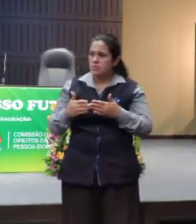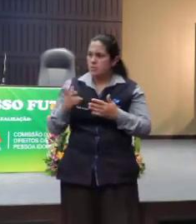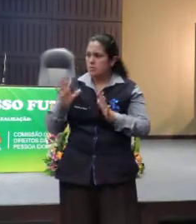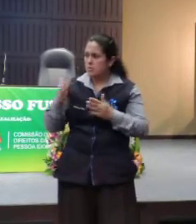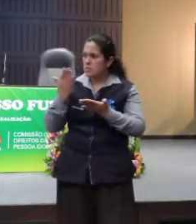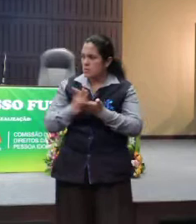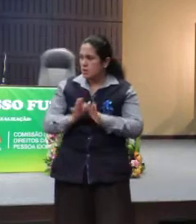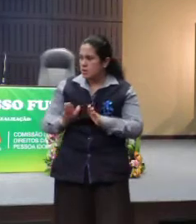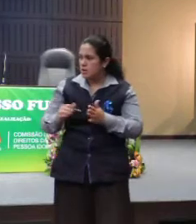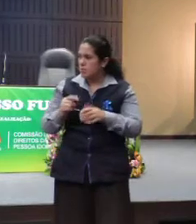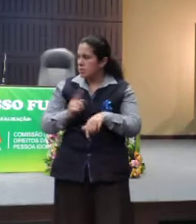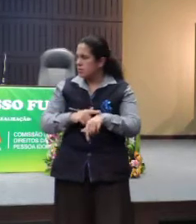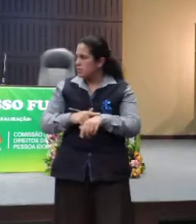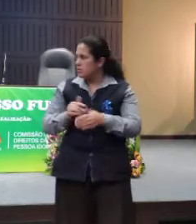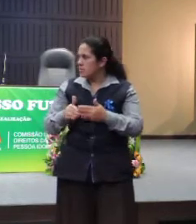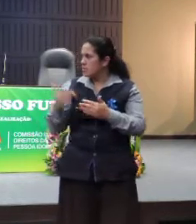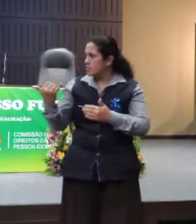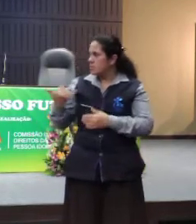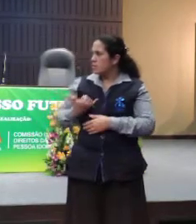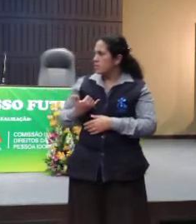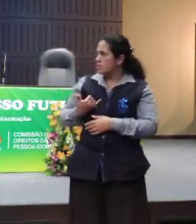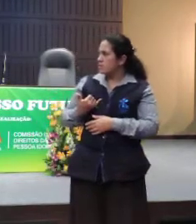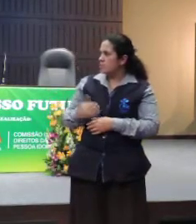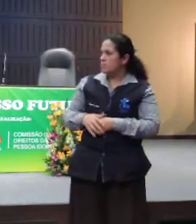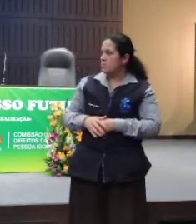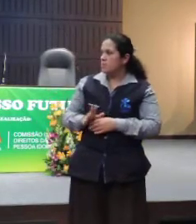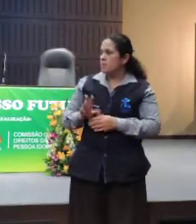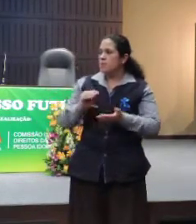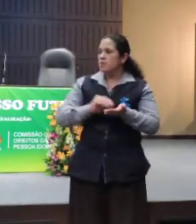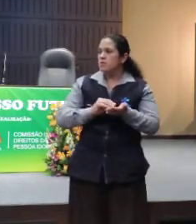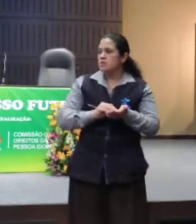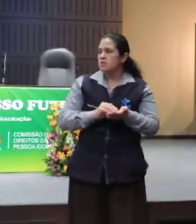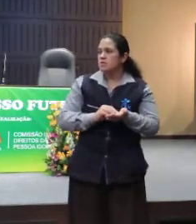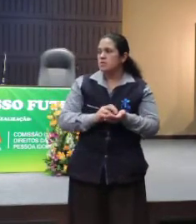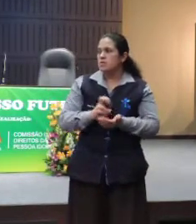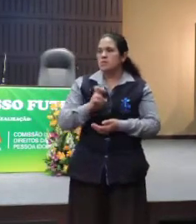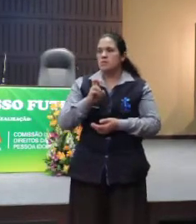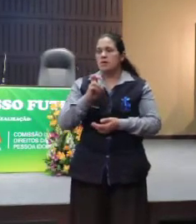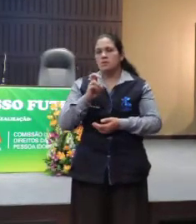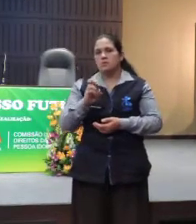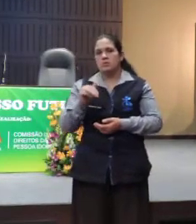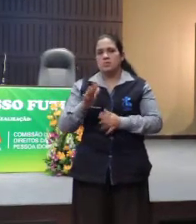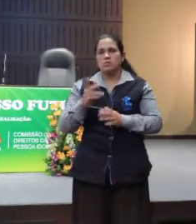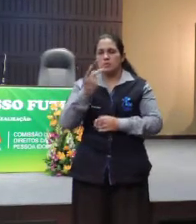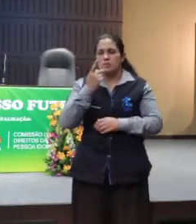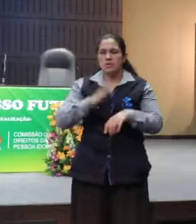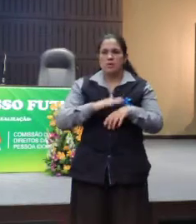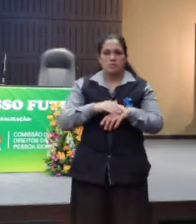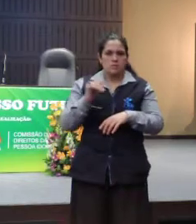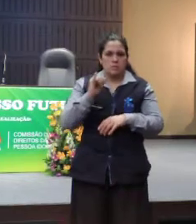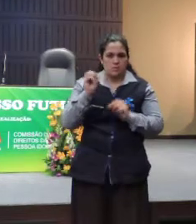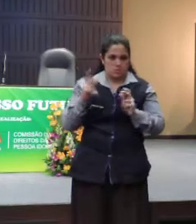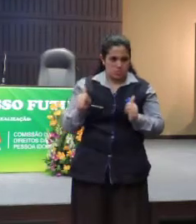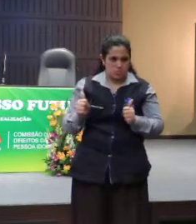o tempo. Me avisem, assim, quando faltar uns cinco, porque eu já priorizo o que for necessário.